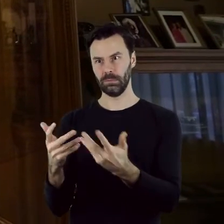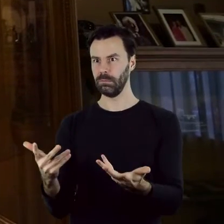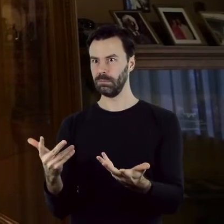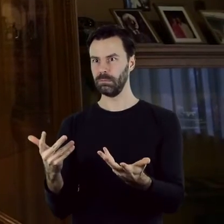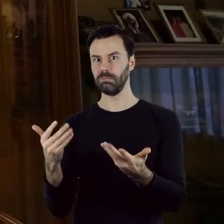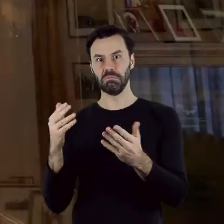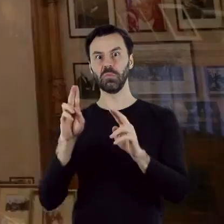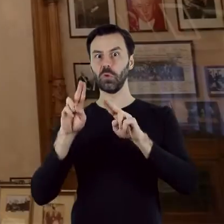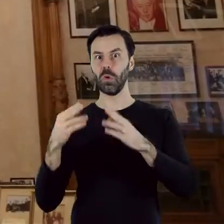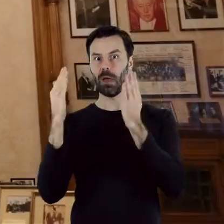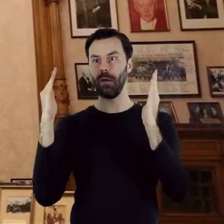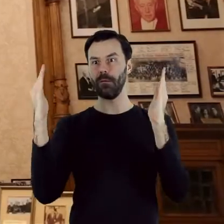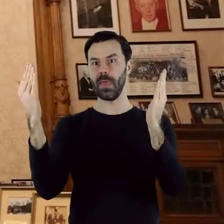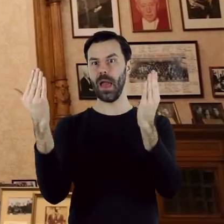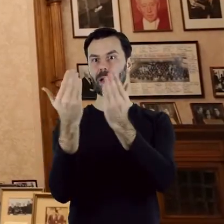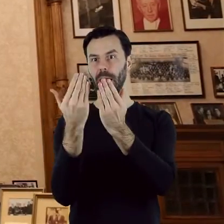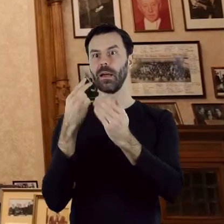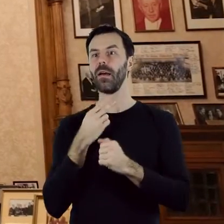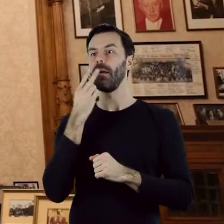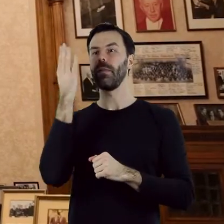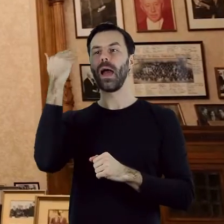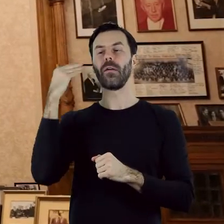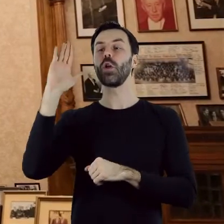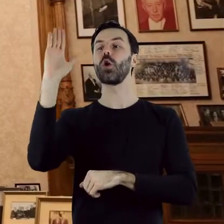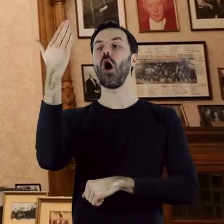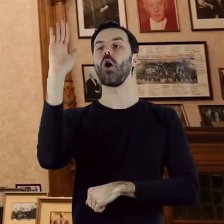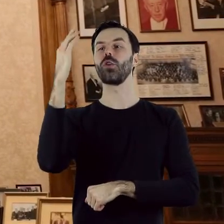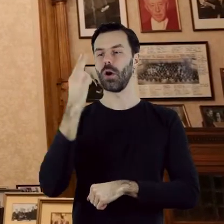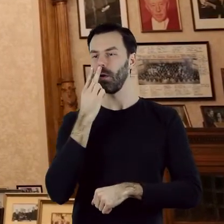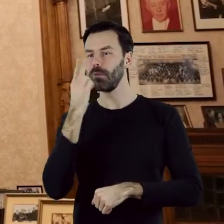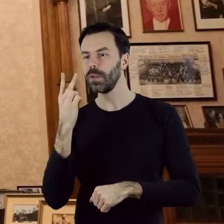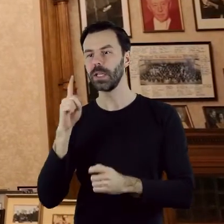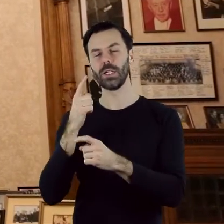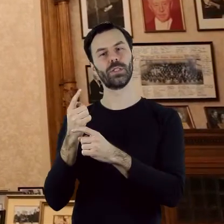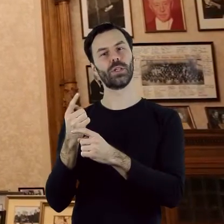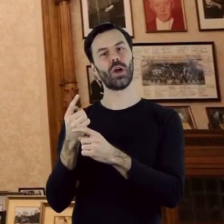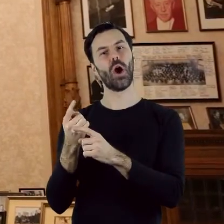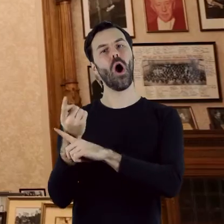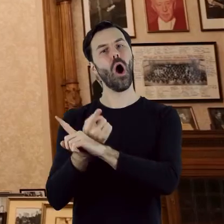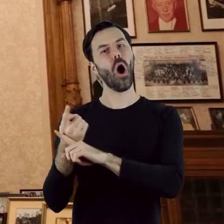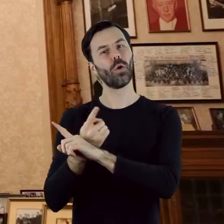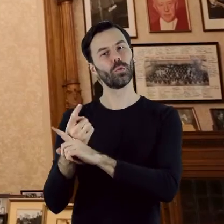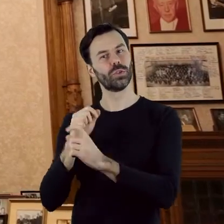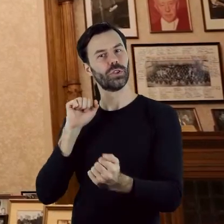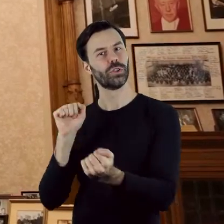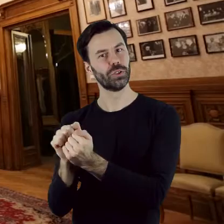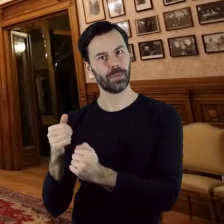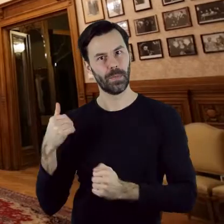jest wnęka znajdująca się naprzeciw wejścia, która dawniej była oknem z widokiem na oranżerię. Sądząc po